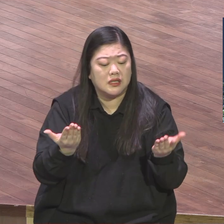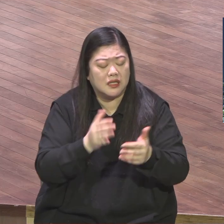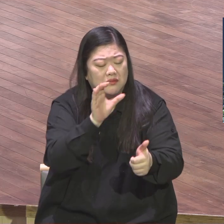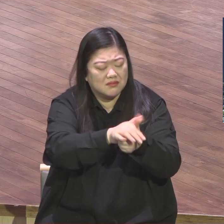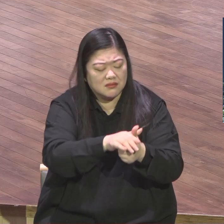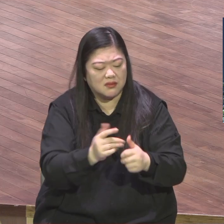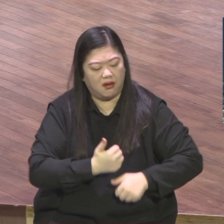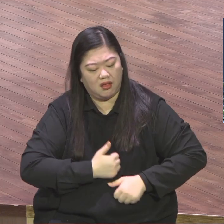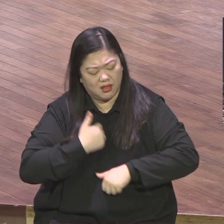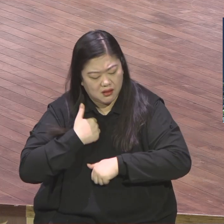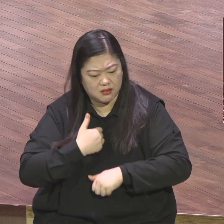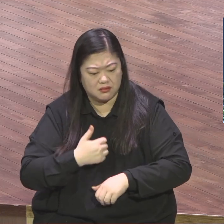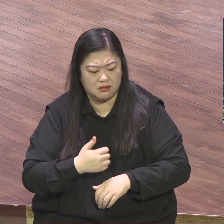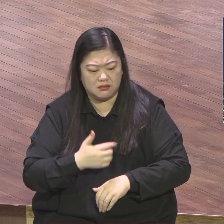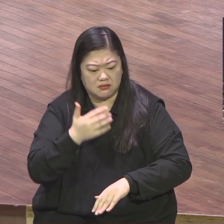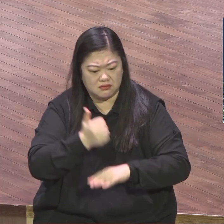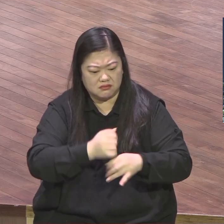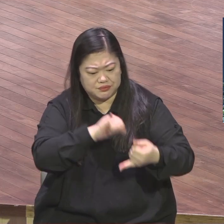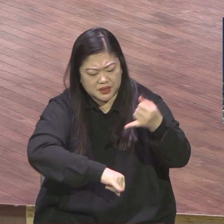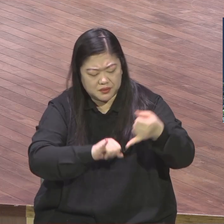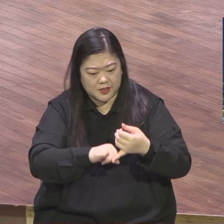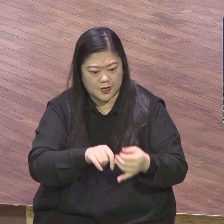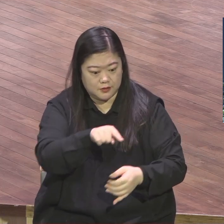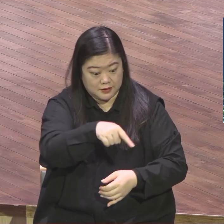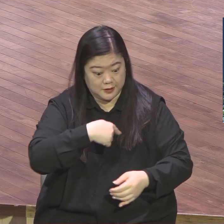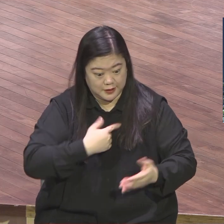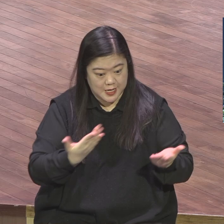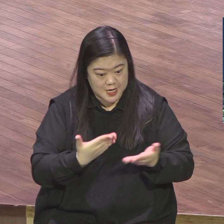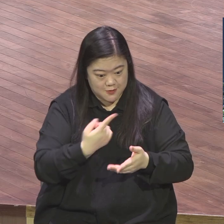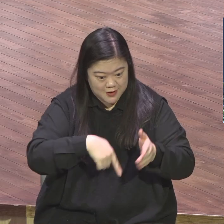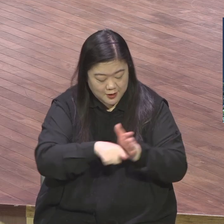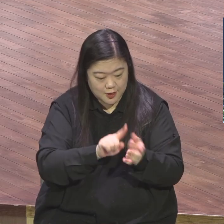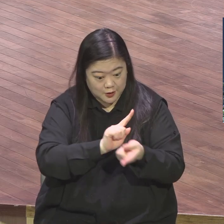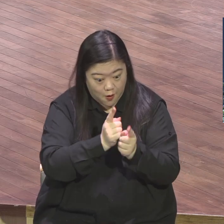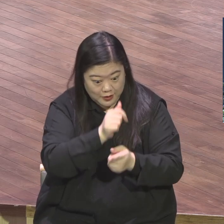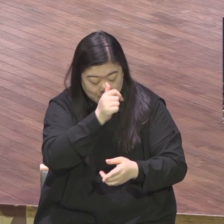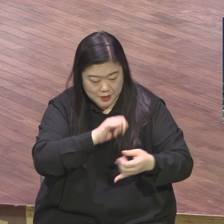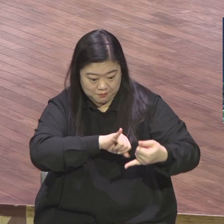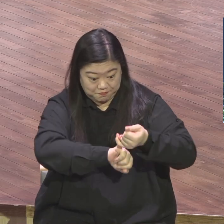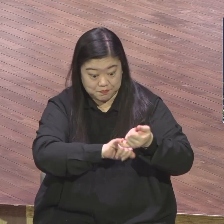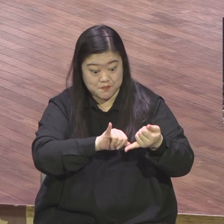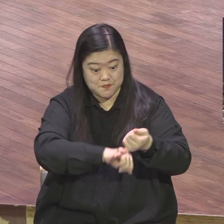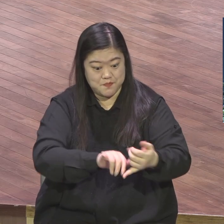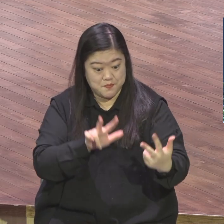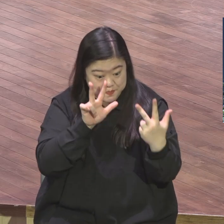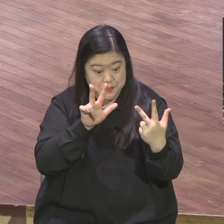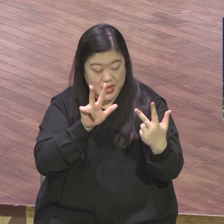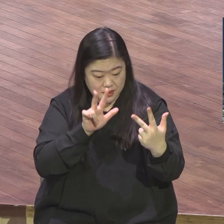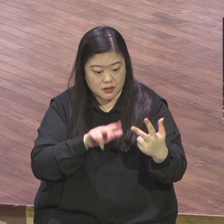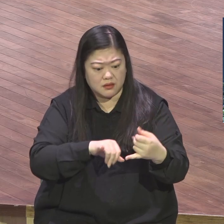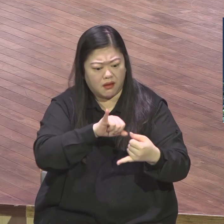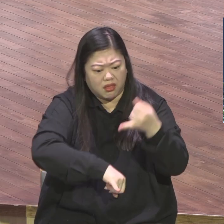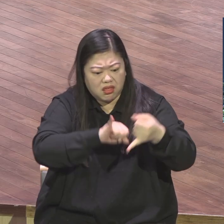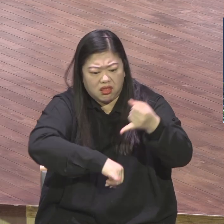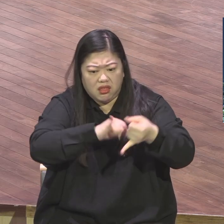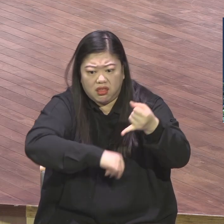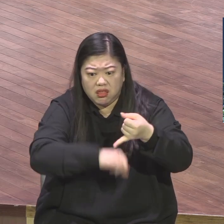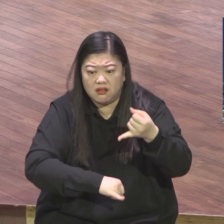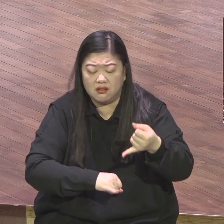그렇잖아요 하나님의 소원이 맞아야 내 소원이 맞아 그래야 하나님께서 구하시다는 거 다 주시지 하나님 마음이 드니까 내 마음이